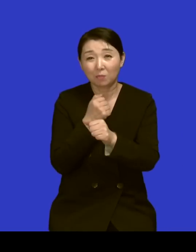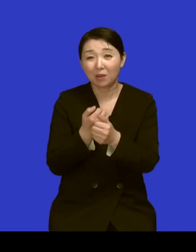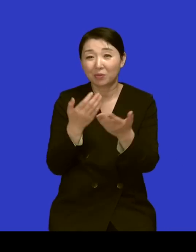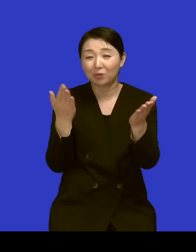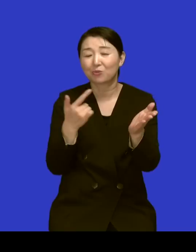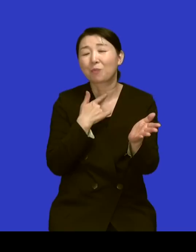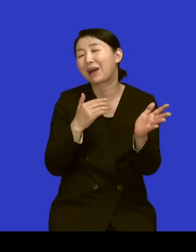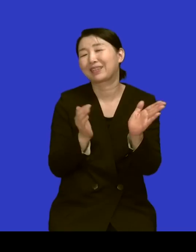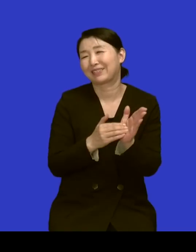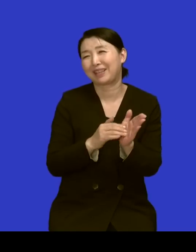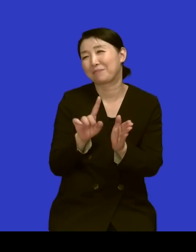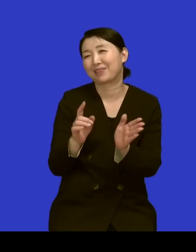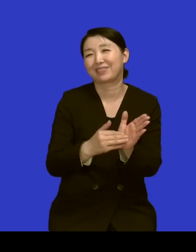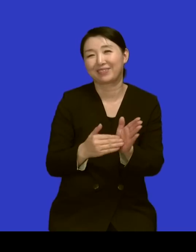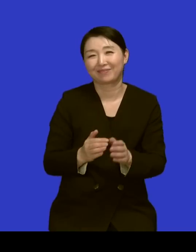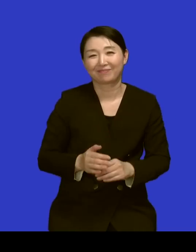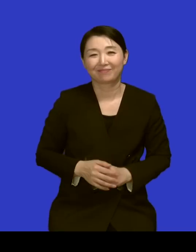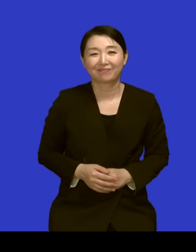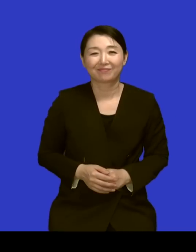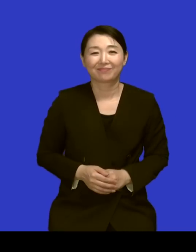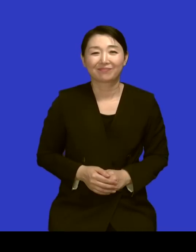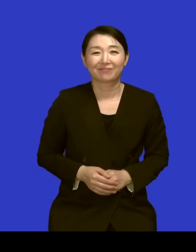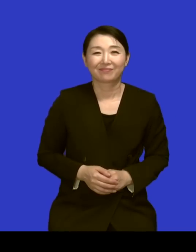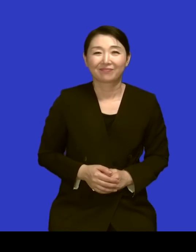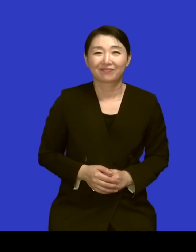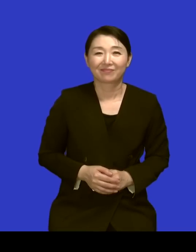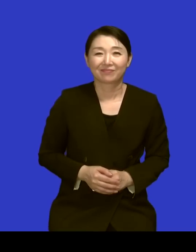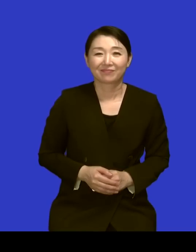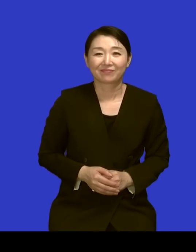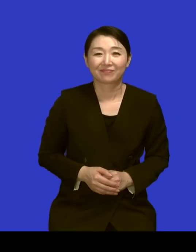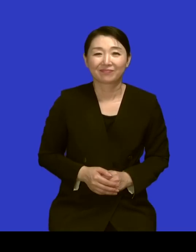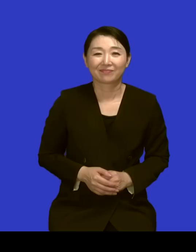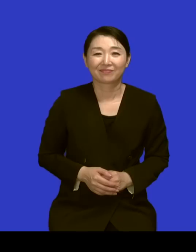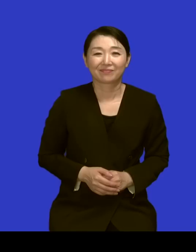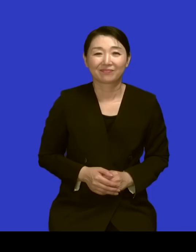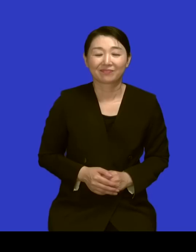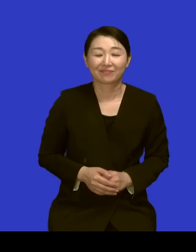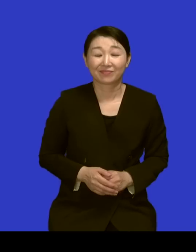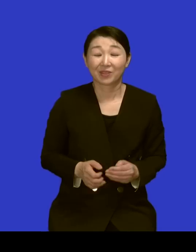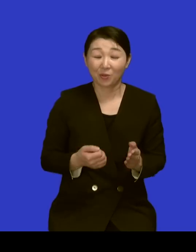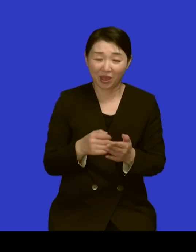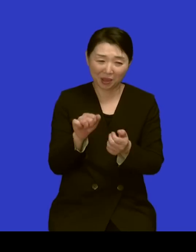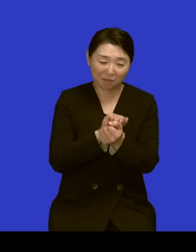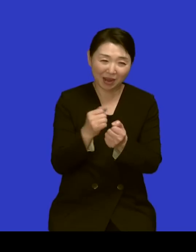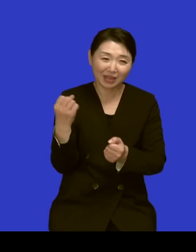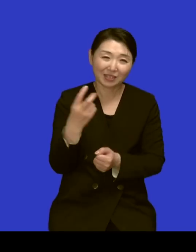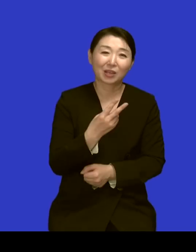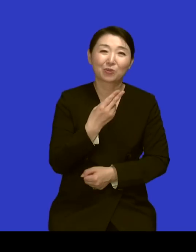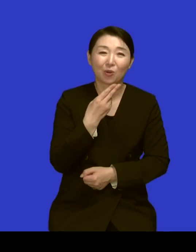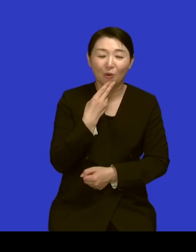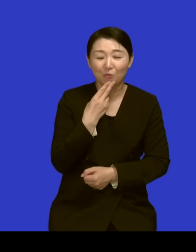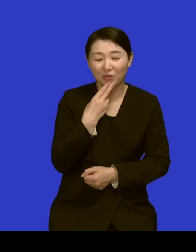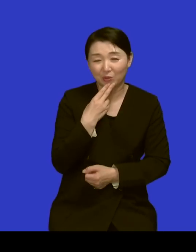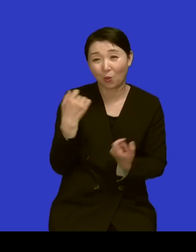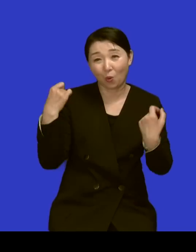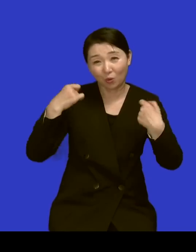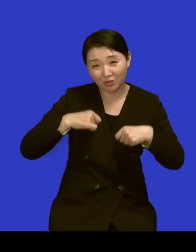해요 그러니까 때 잘 안 타는 그냥 그 옷으로 그냥 빨래 자주 안 해도 되는 옷으로 평생을 지내셨군요 빨래는 자주 하셨어요